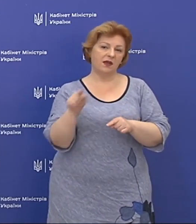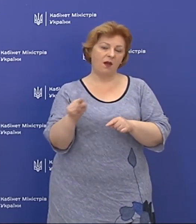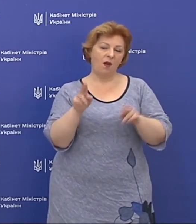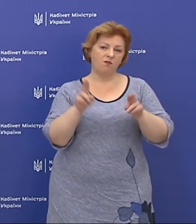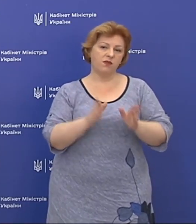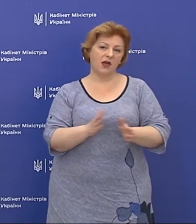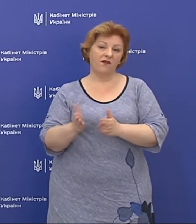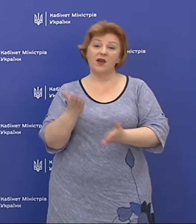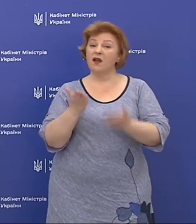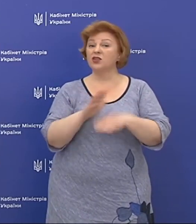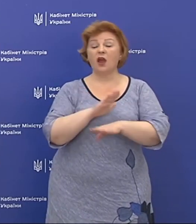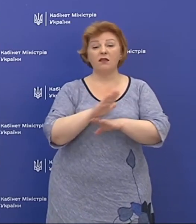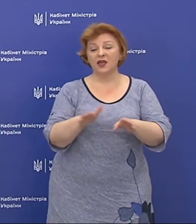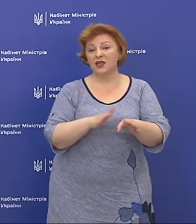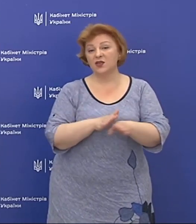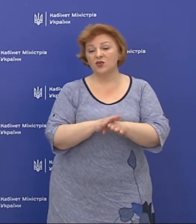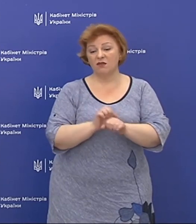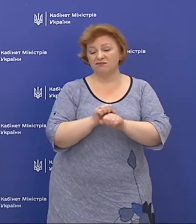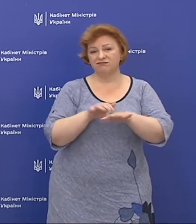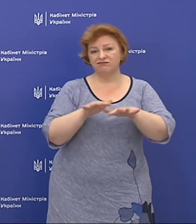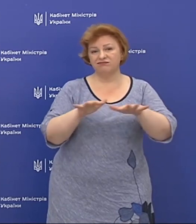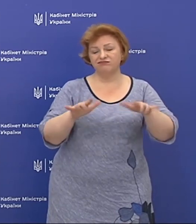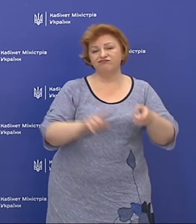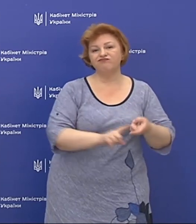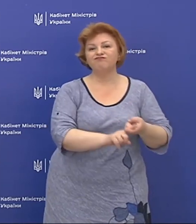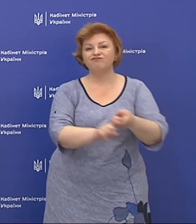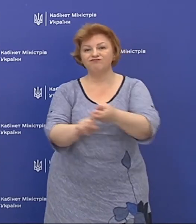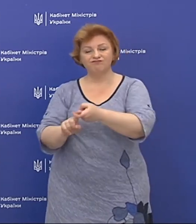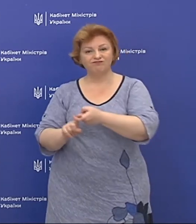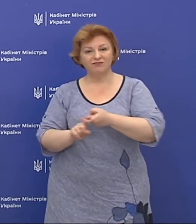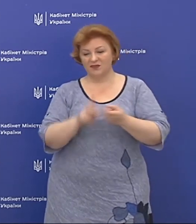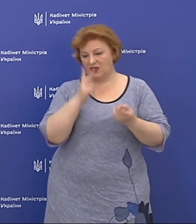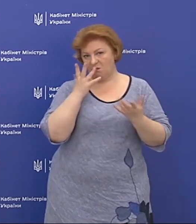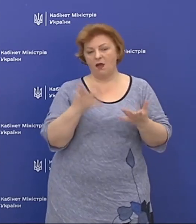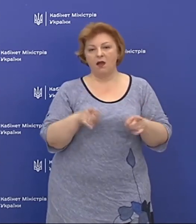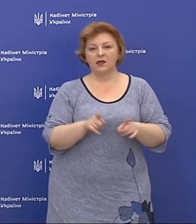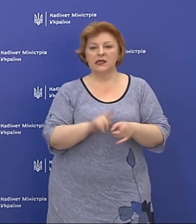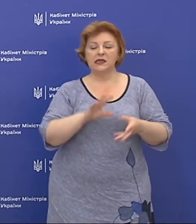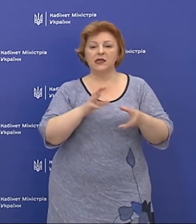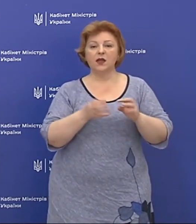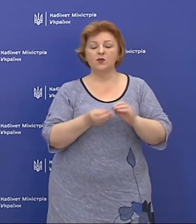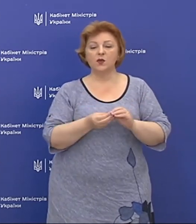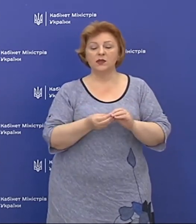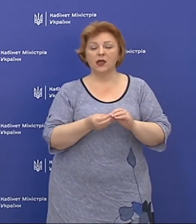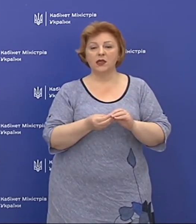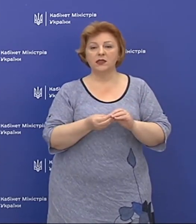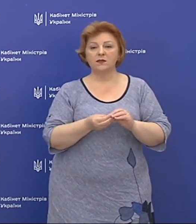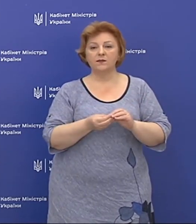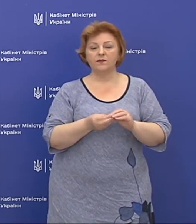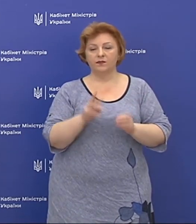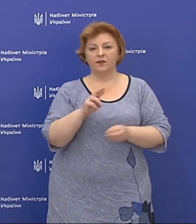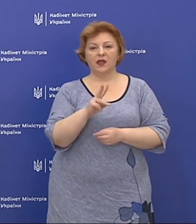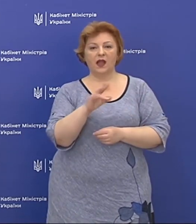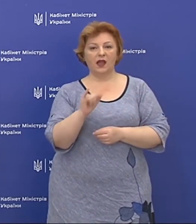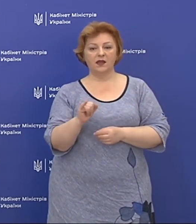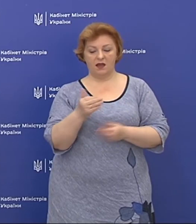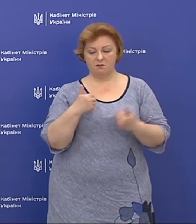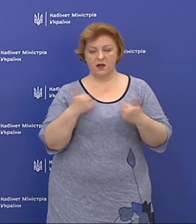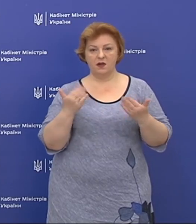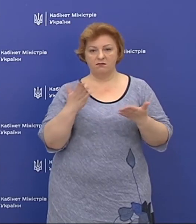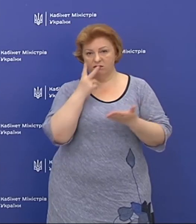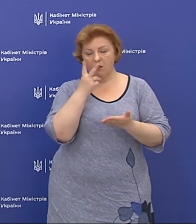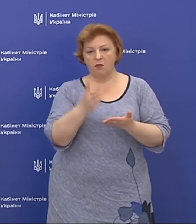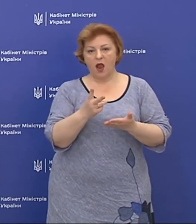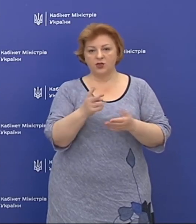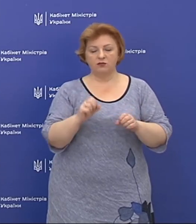Якщо ми їх не дотримуємося, то він розповсюджується і ми бачимо такі результати, які ми бачимо